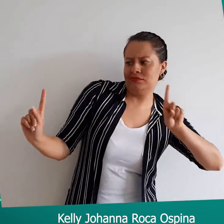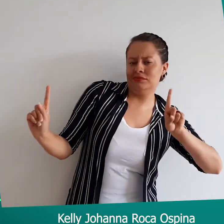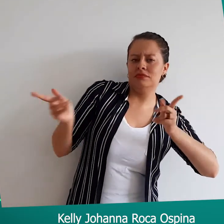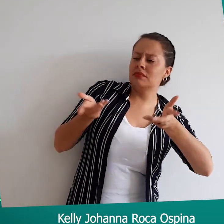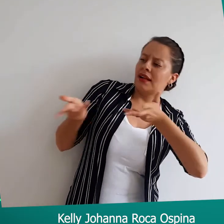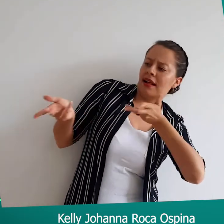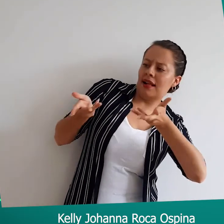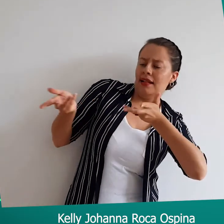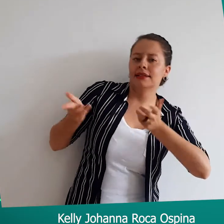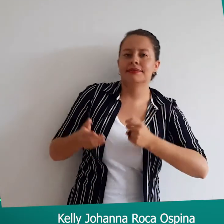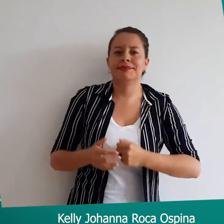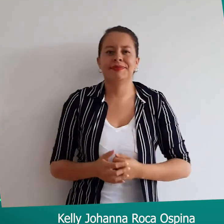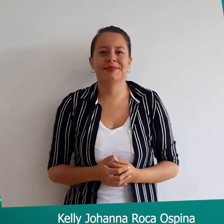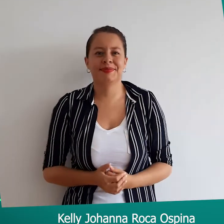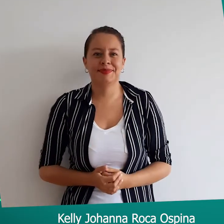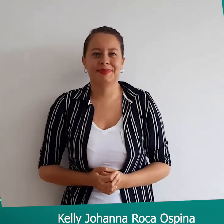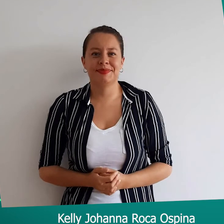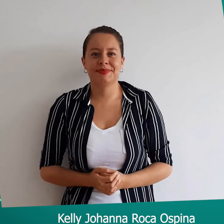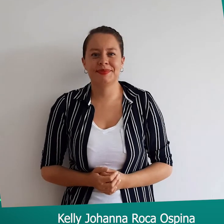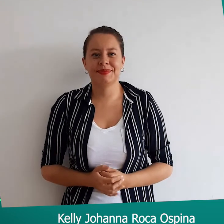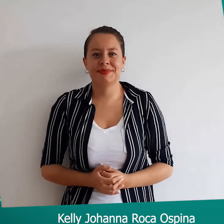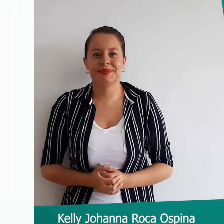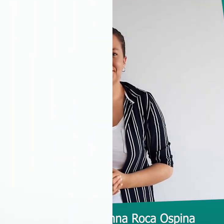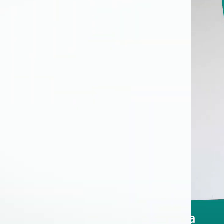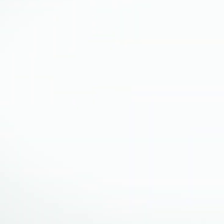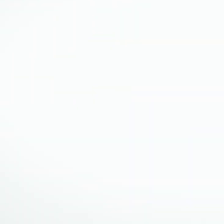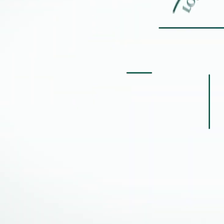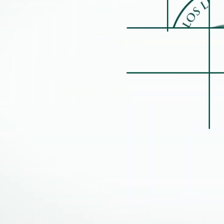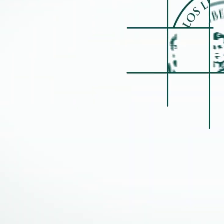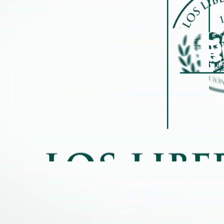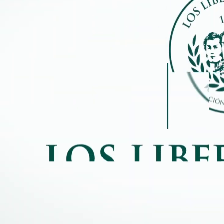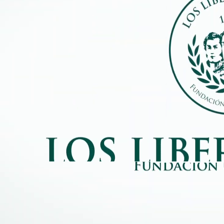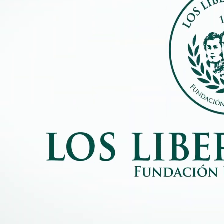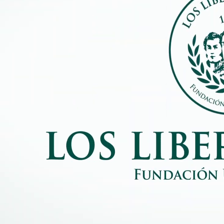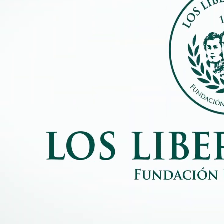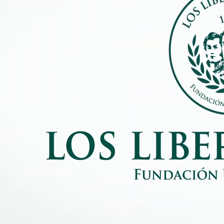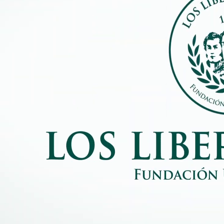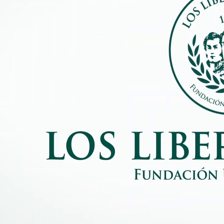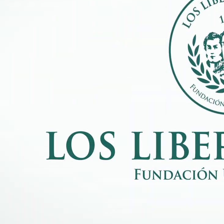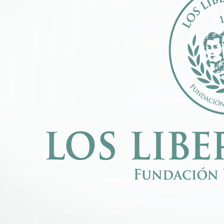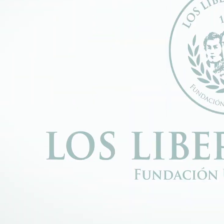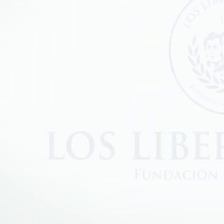Filco, de señas sorda, evite acercarse evite Gracias por ver video.